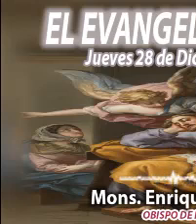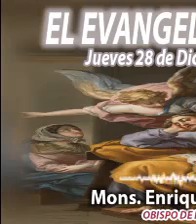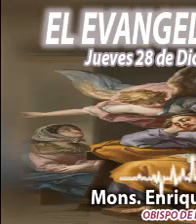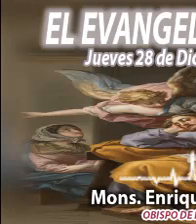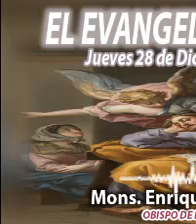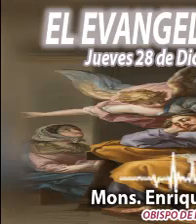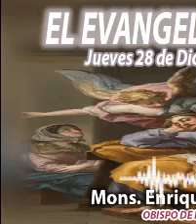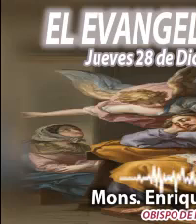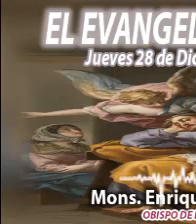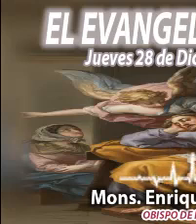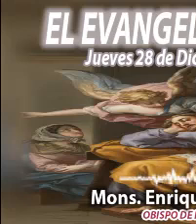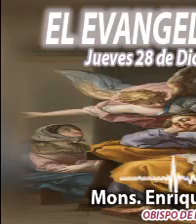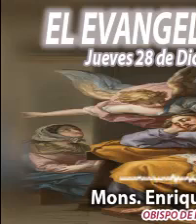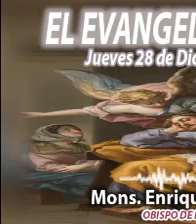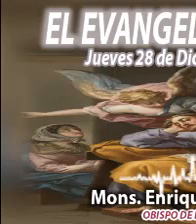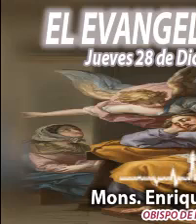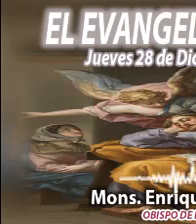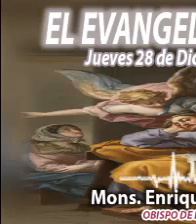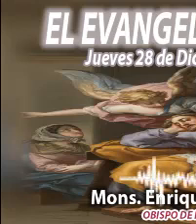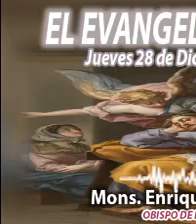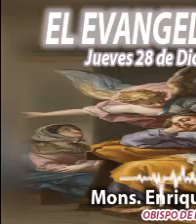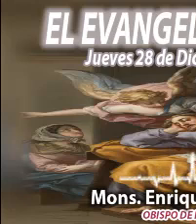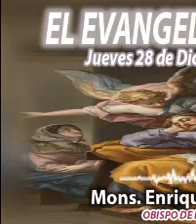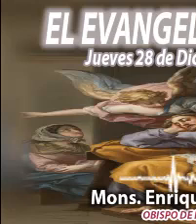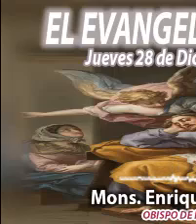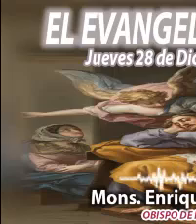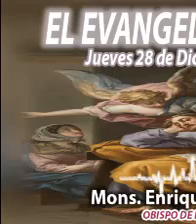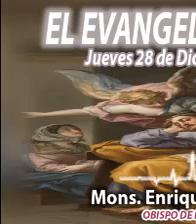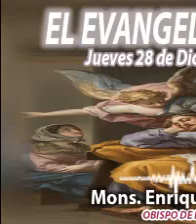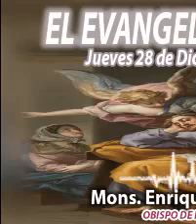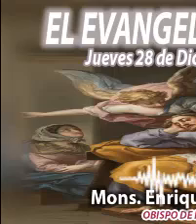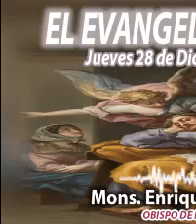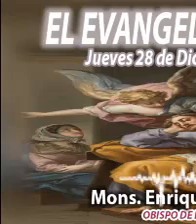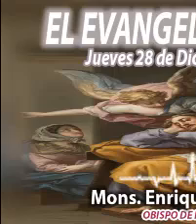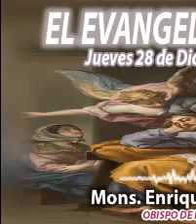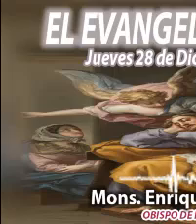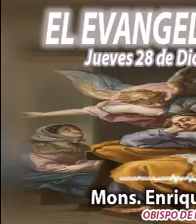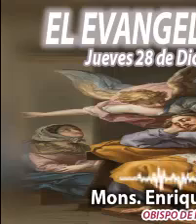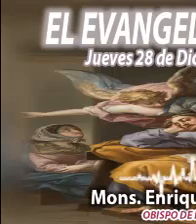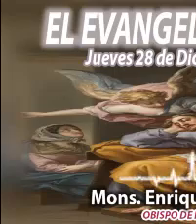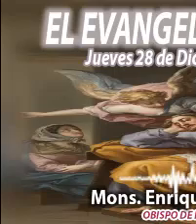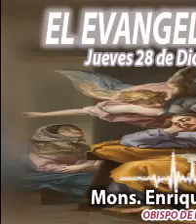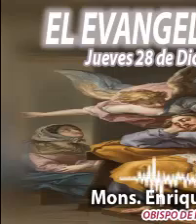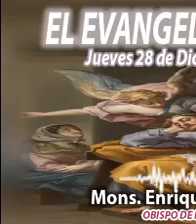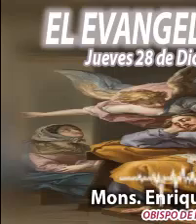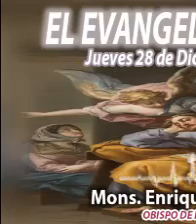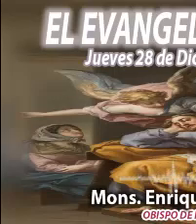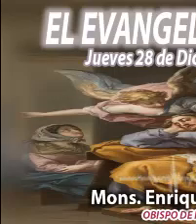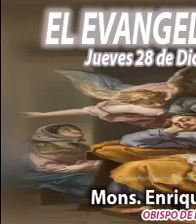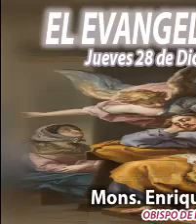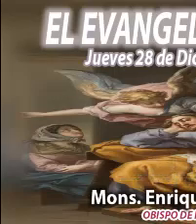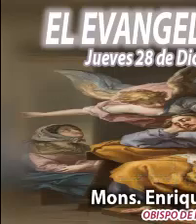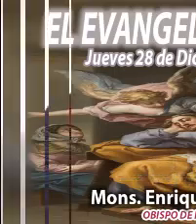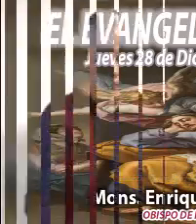nacido un niño, nos ha nacido un niño, nos ha nacido